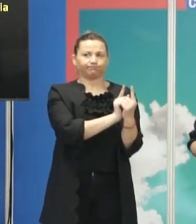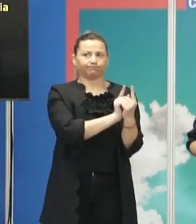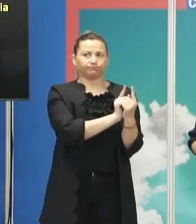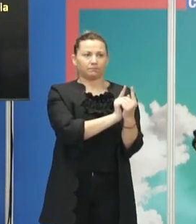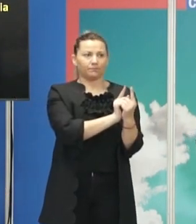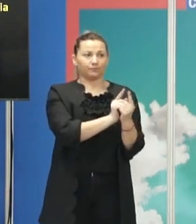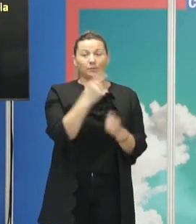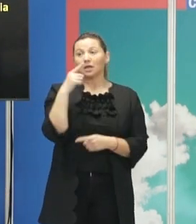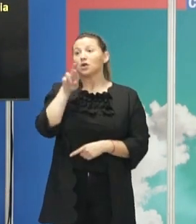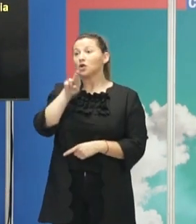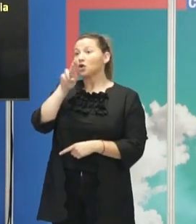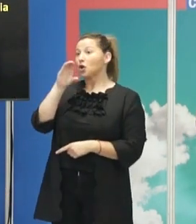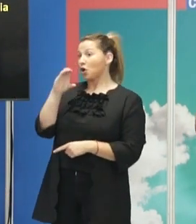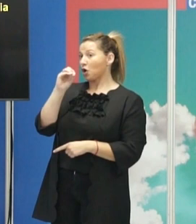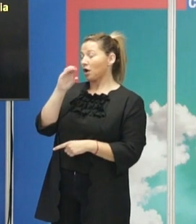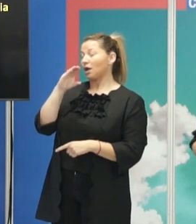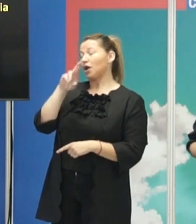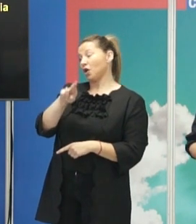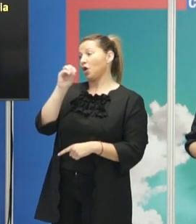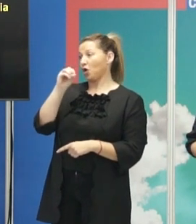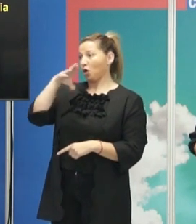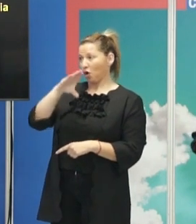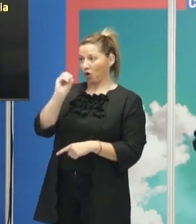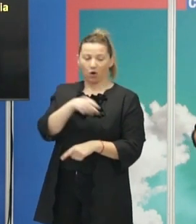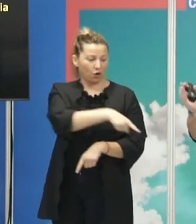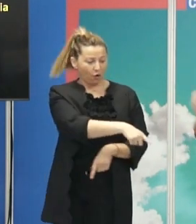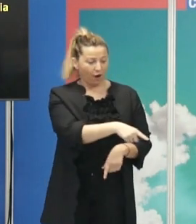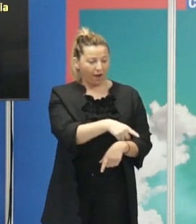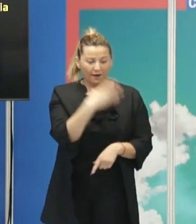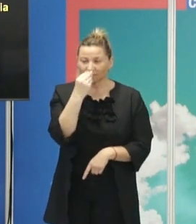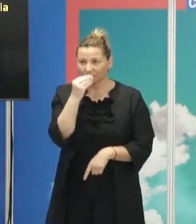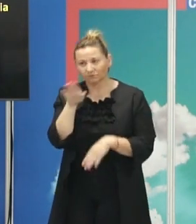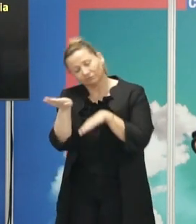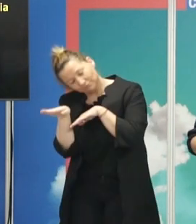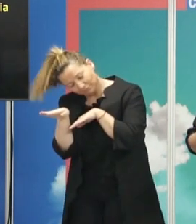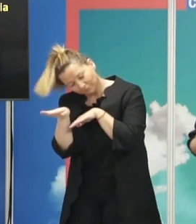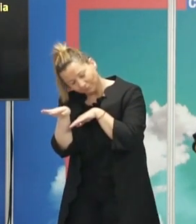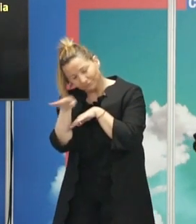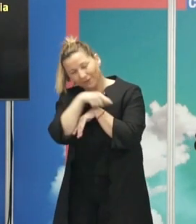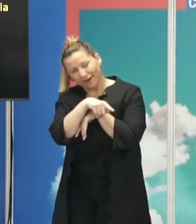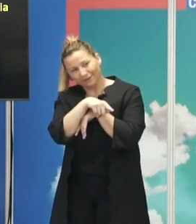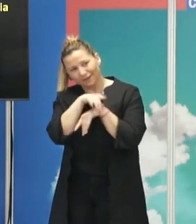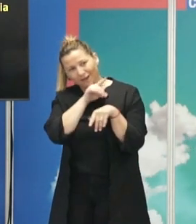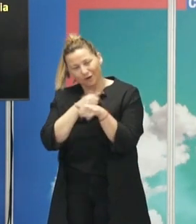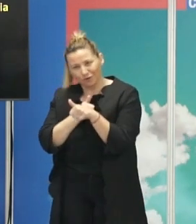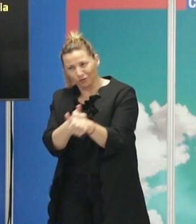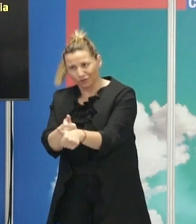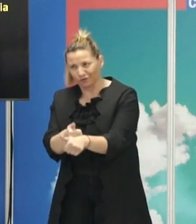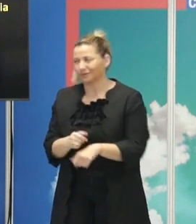Y roco, que está aquí, siempre es nuestro guía dentro de la materia oscura.